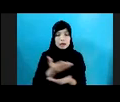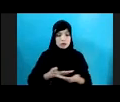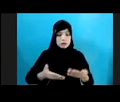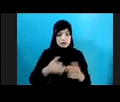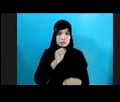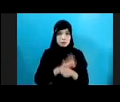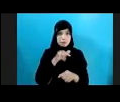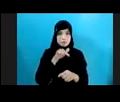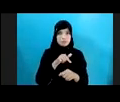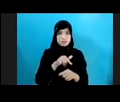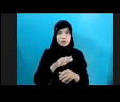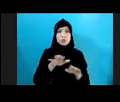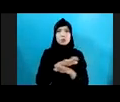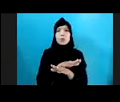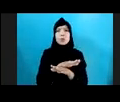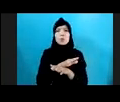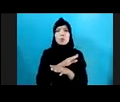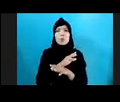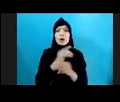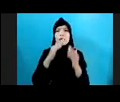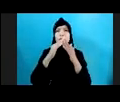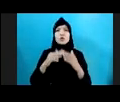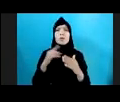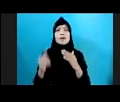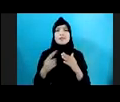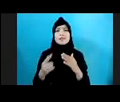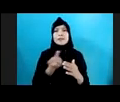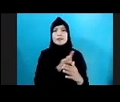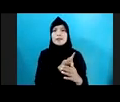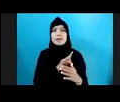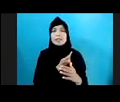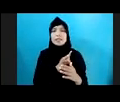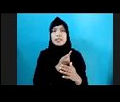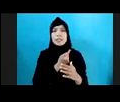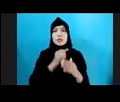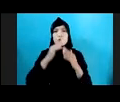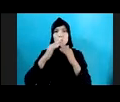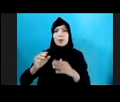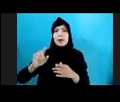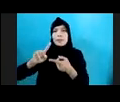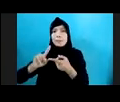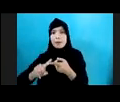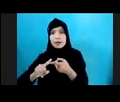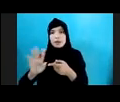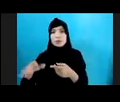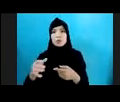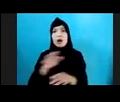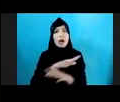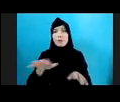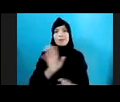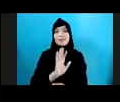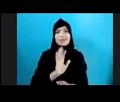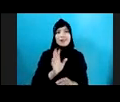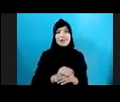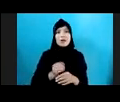Tidak Aman Di Rumah Sendiri Di Rumah Teman Di Ruang Ruang Sepi Mereka Menjadi Korban Ayah Paman